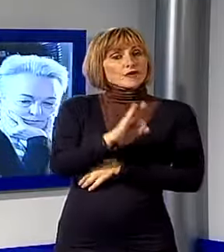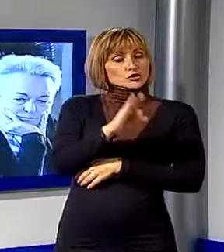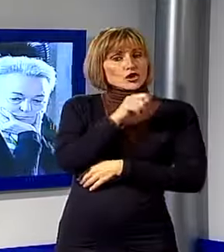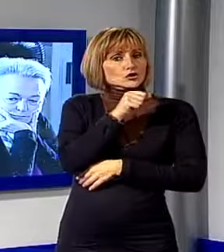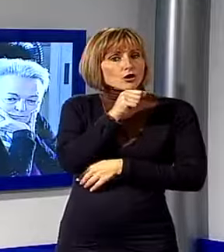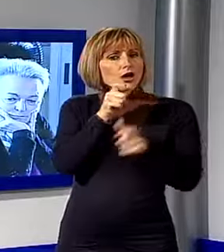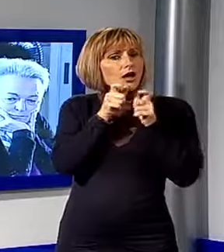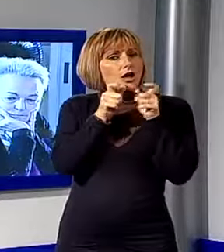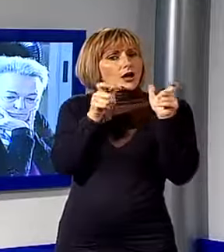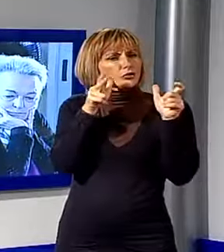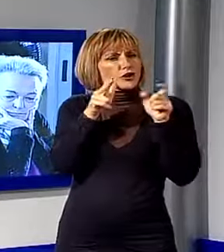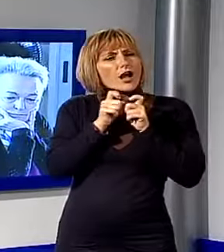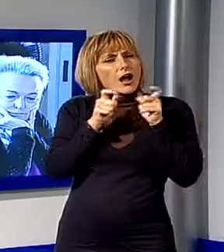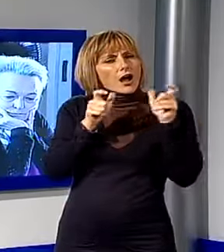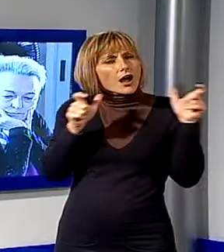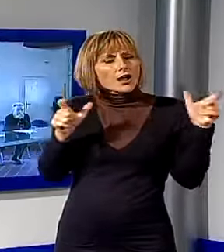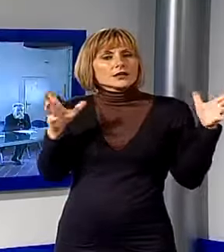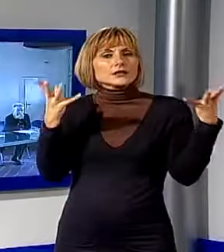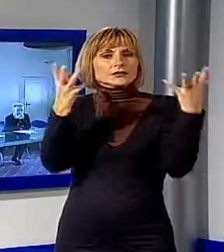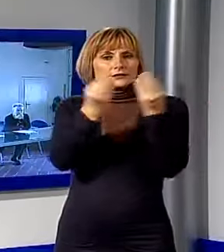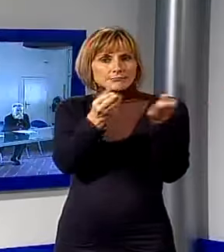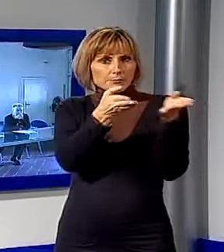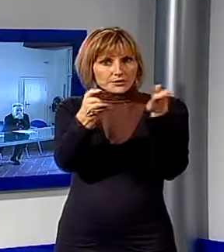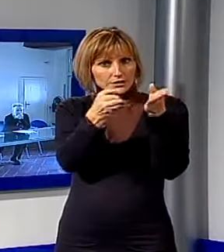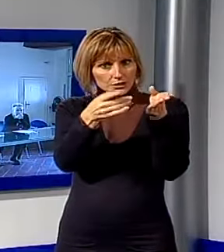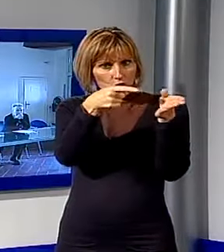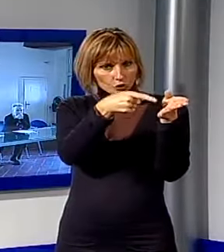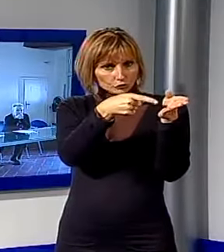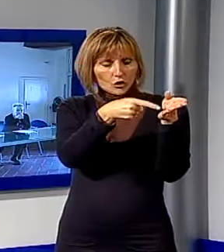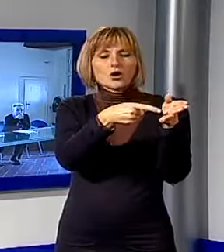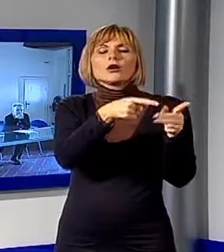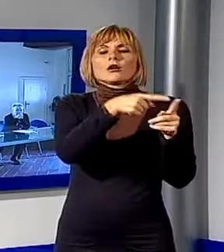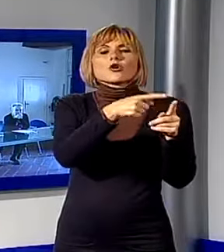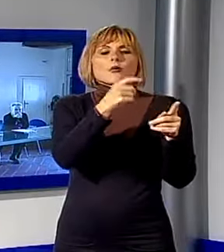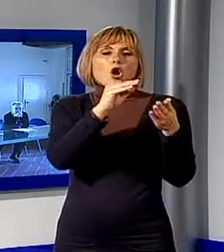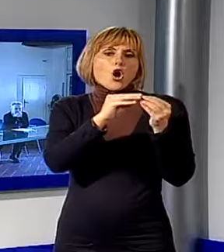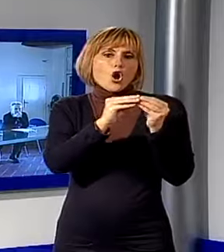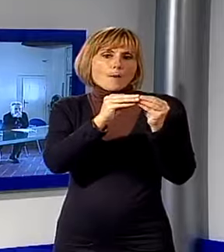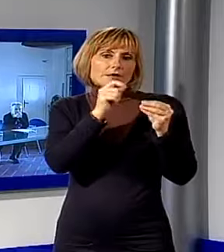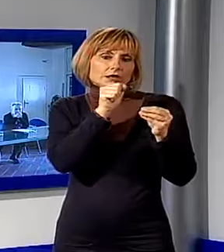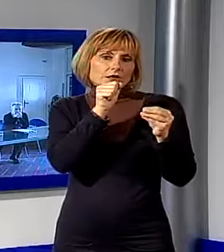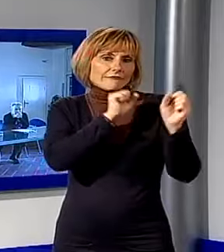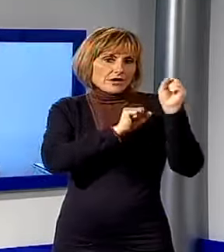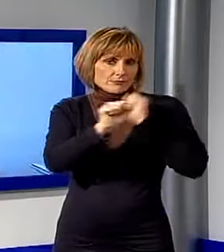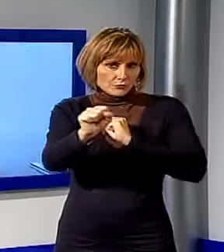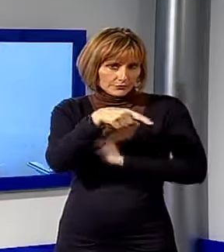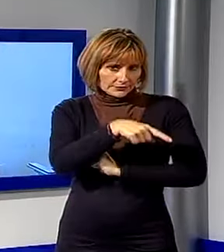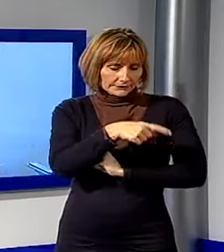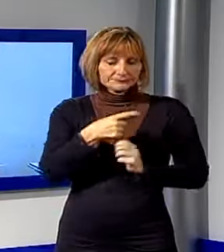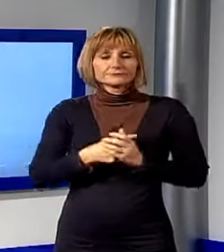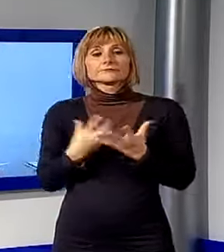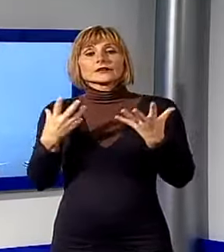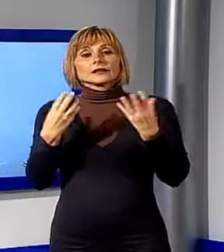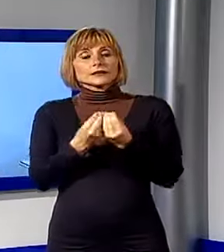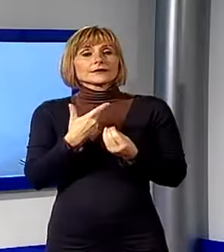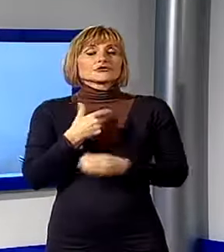interprete pucciniana intreccerà alle missive le aree più suggestive delle opere composte nello stesso periodo. Con loro ci